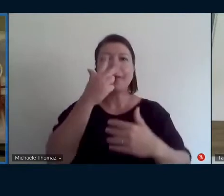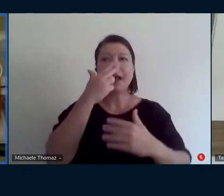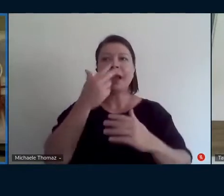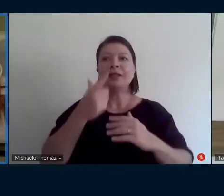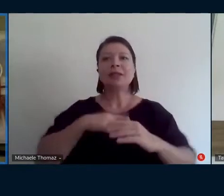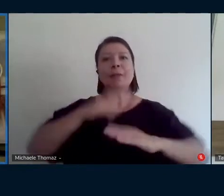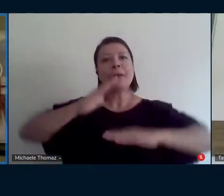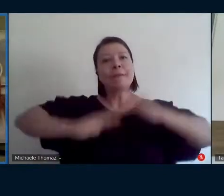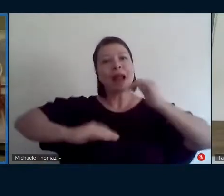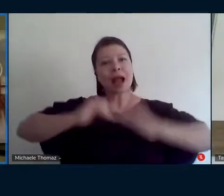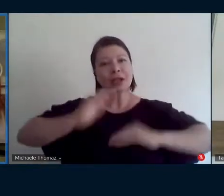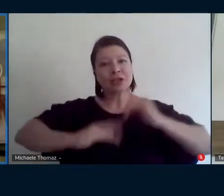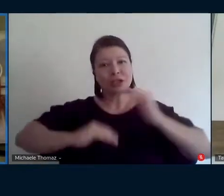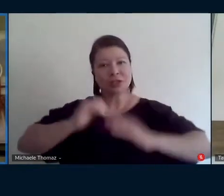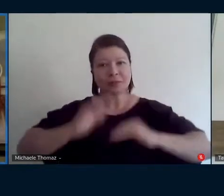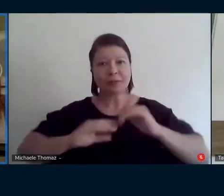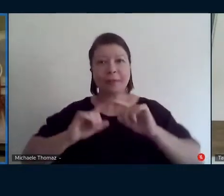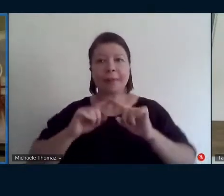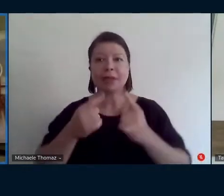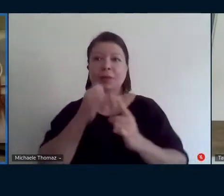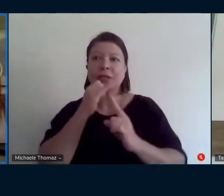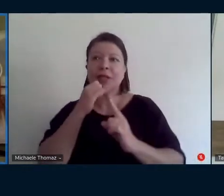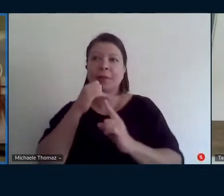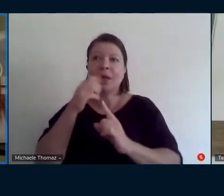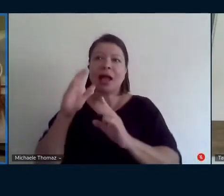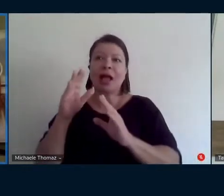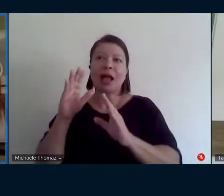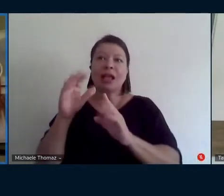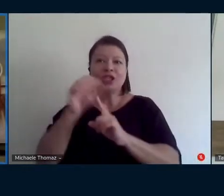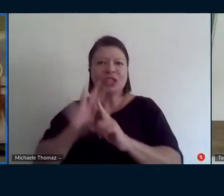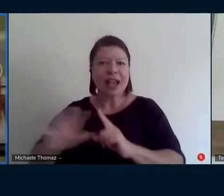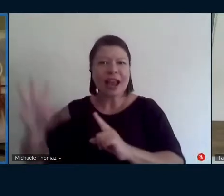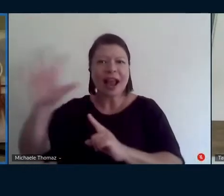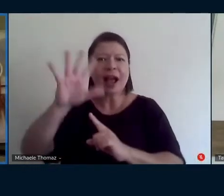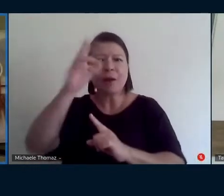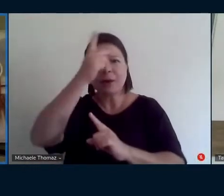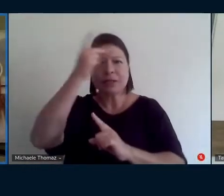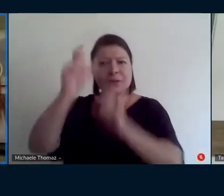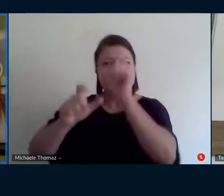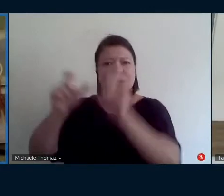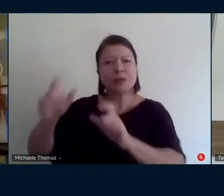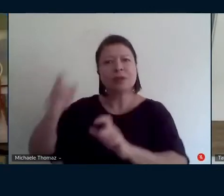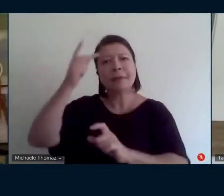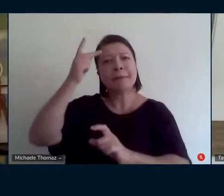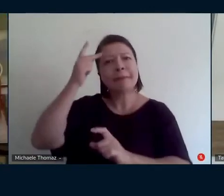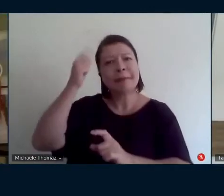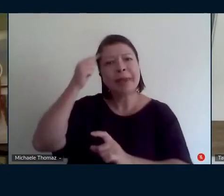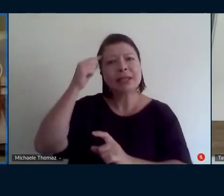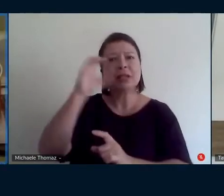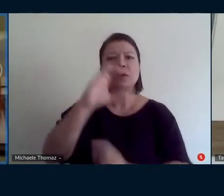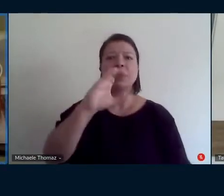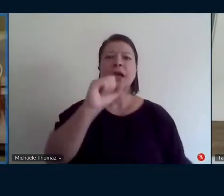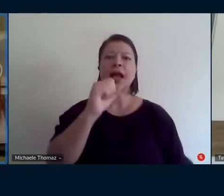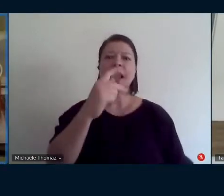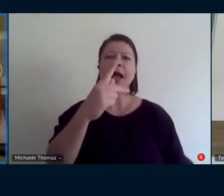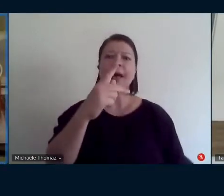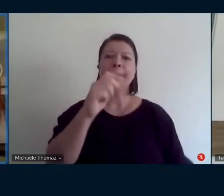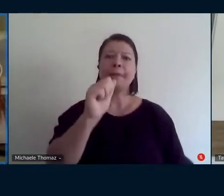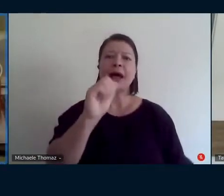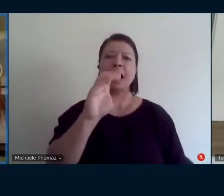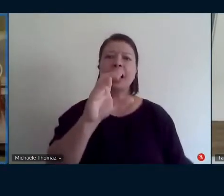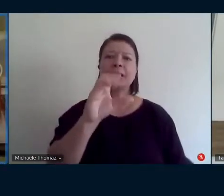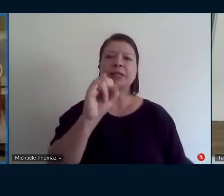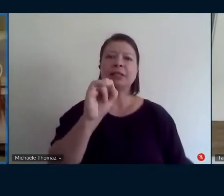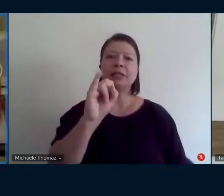resistência ao capacitismo que é na sua tese centralizado pela Paula é uma criança